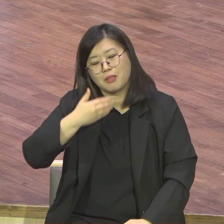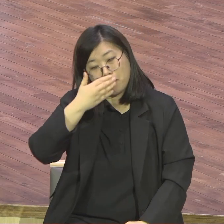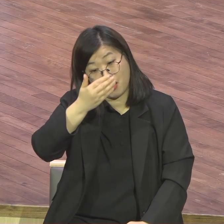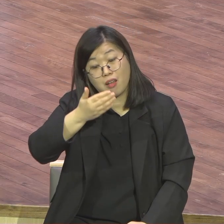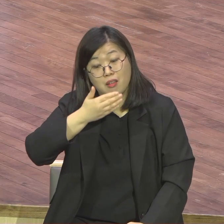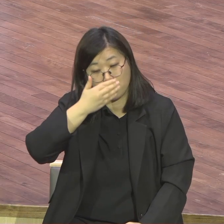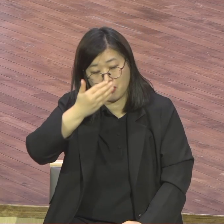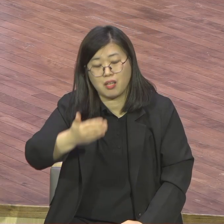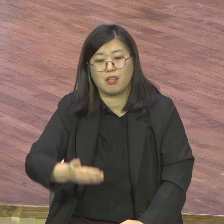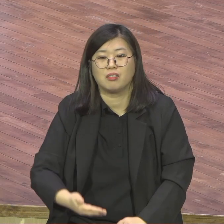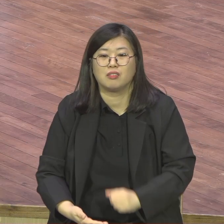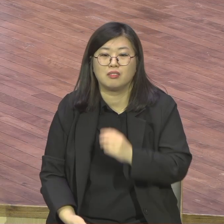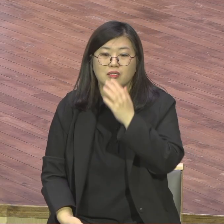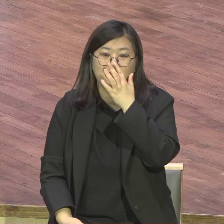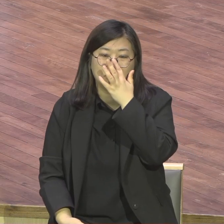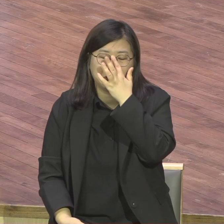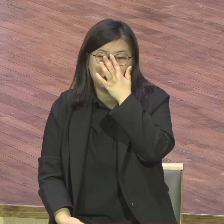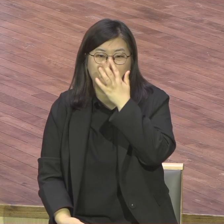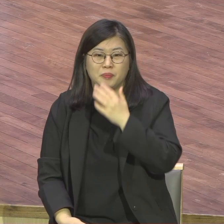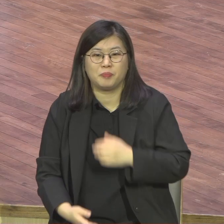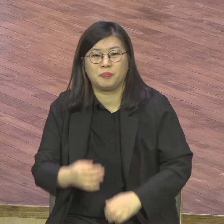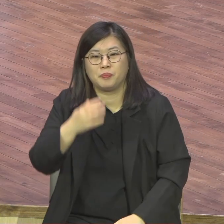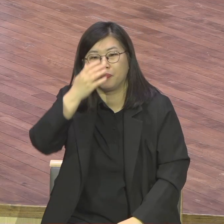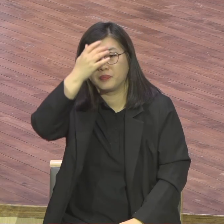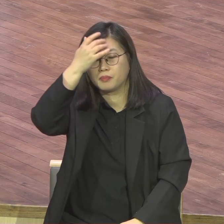달란트 비유가 나옵니다 달란트